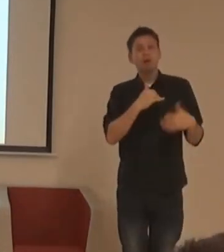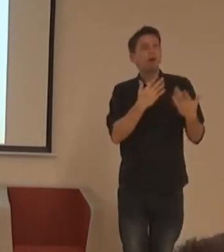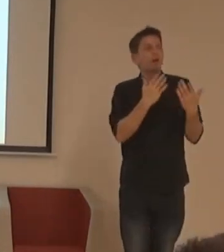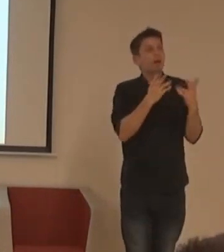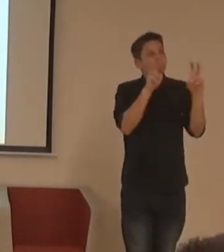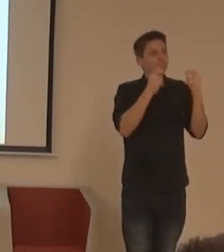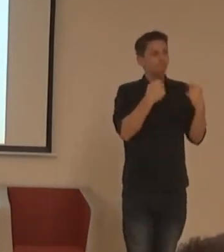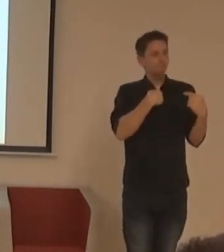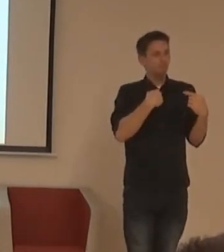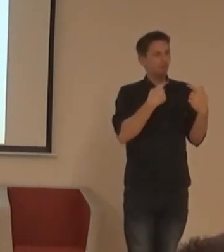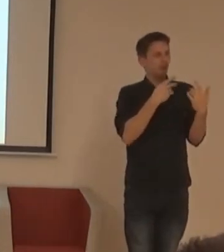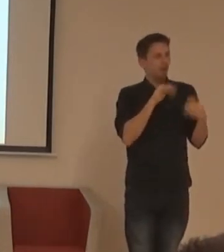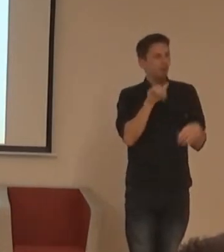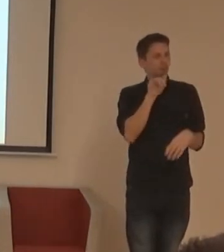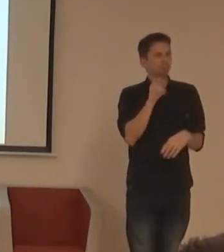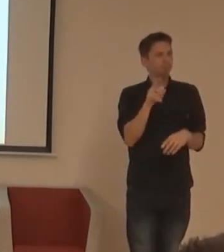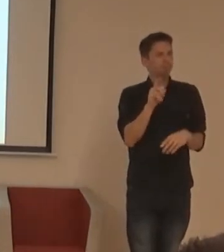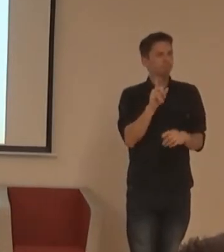přístupné.